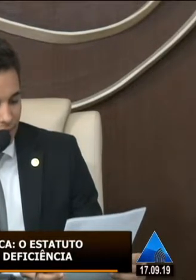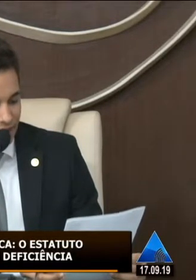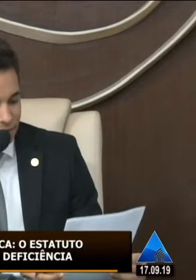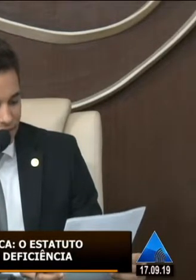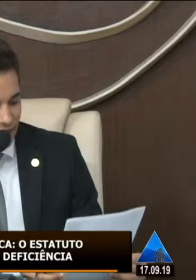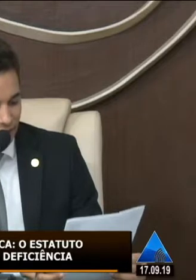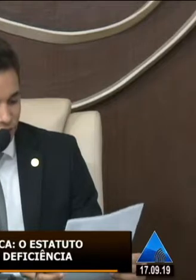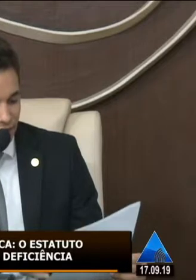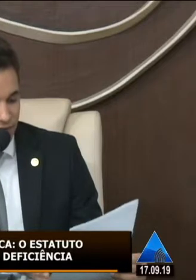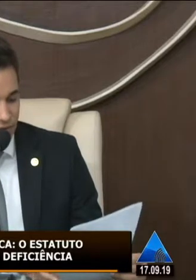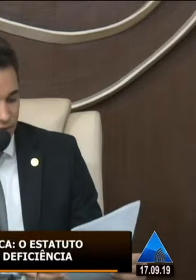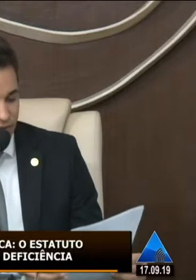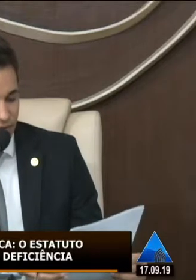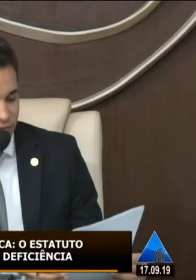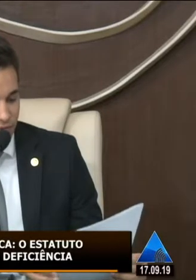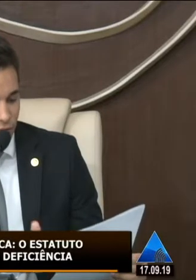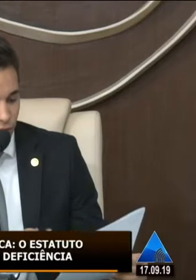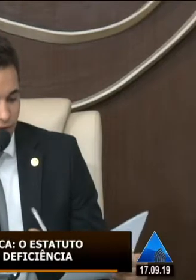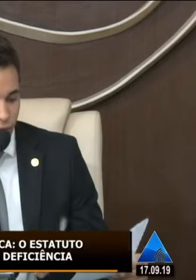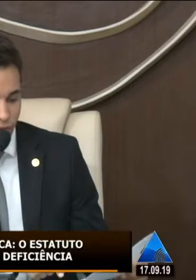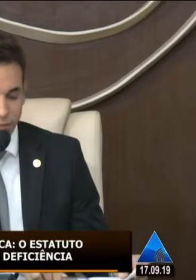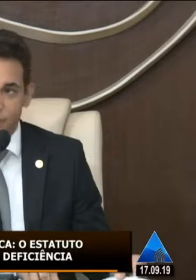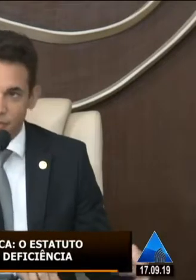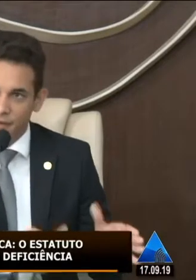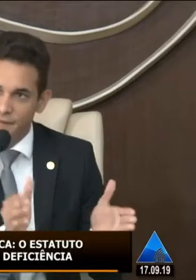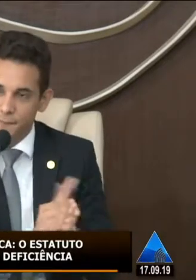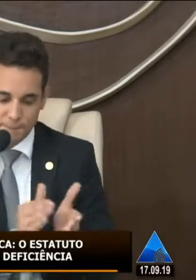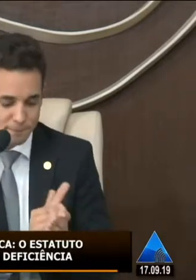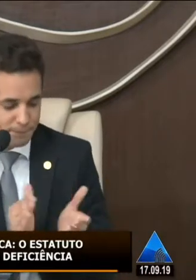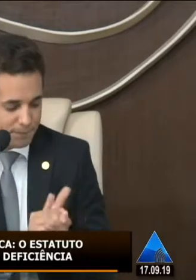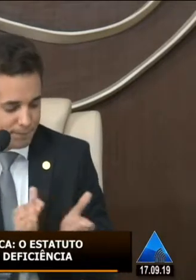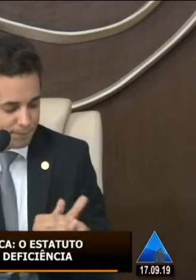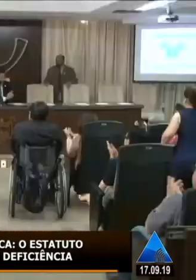Armelie Marques Bernardi, neste ato representando a excelentíssima senhora governadora Fátima Bezerra.